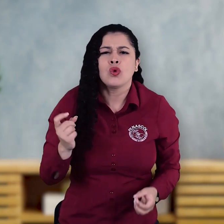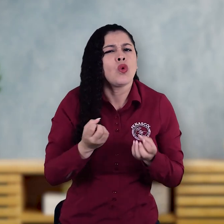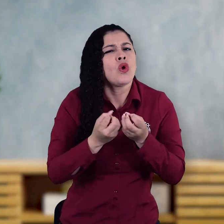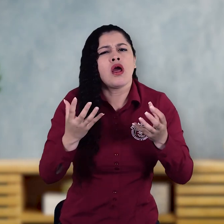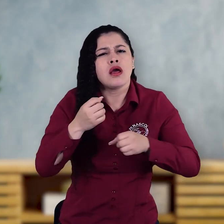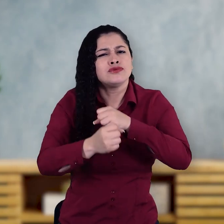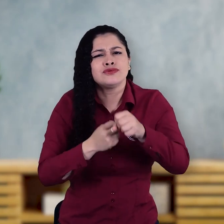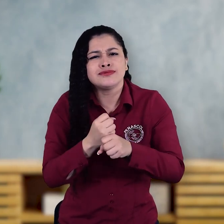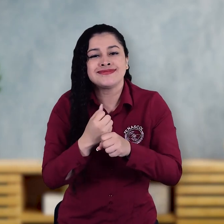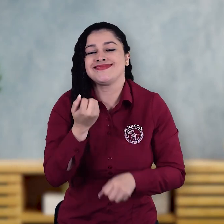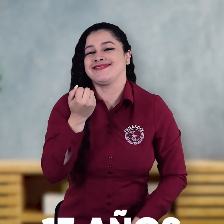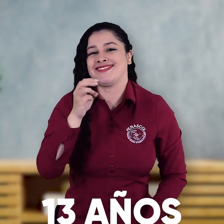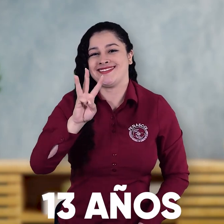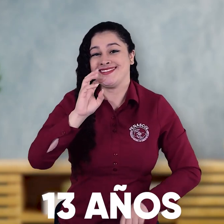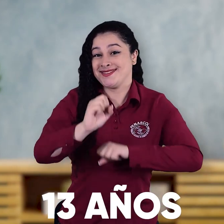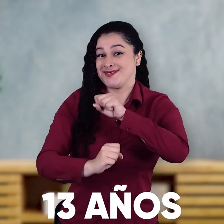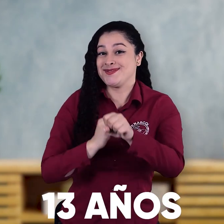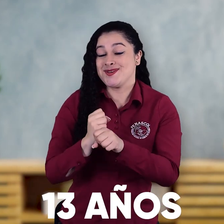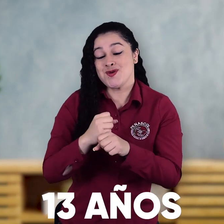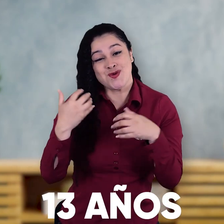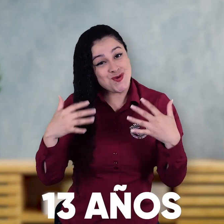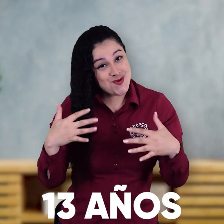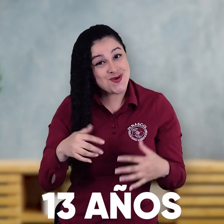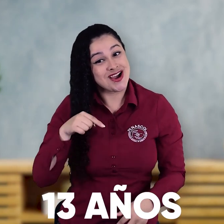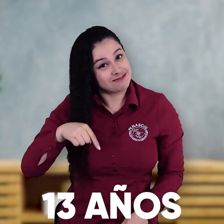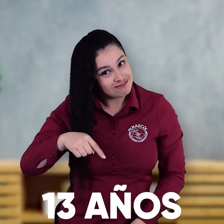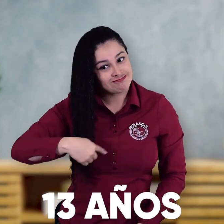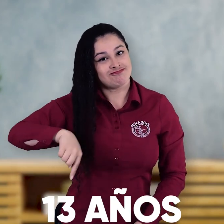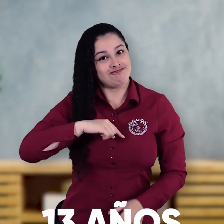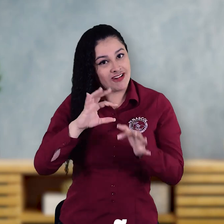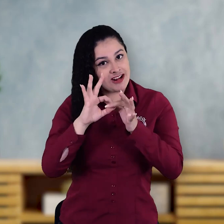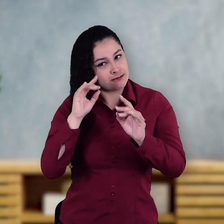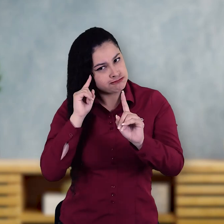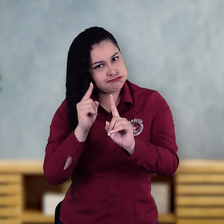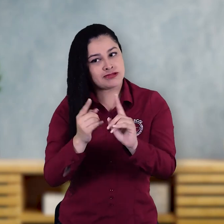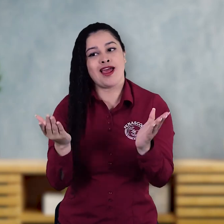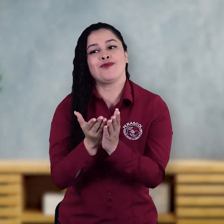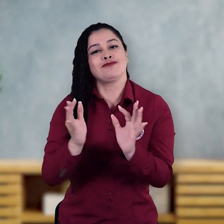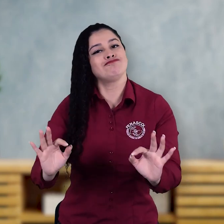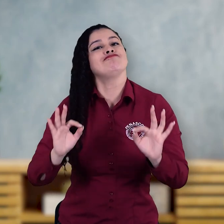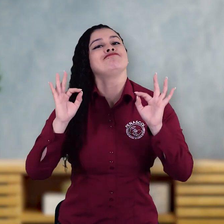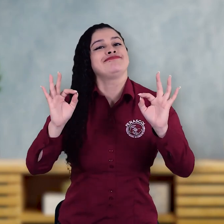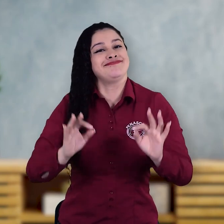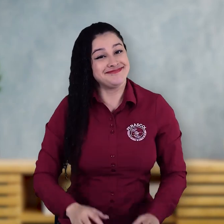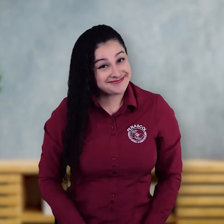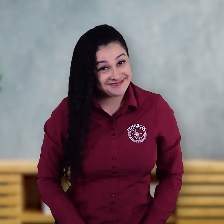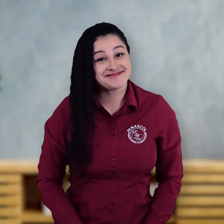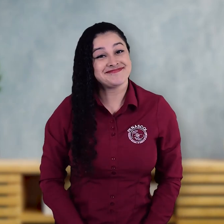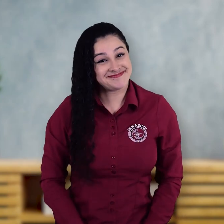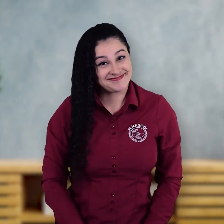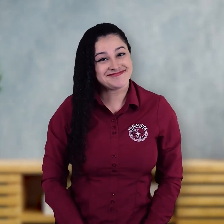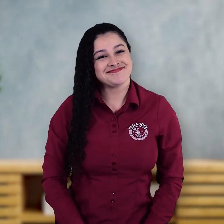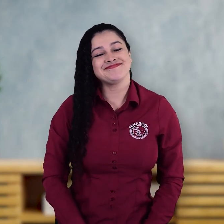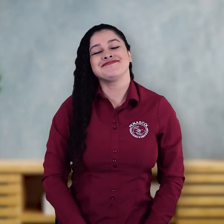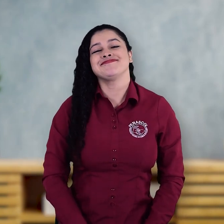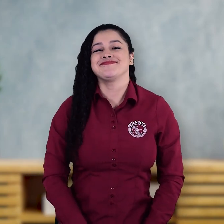convenio estuvo vigente durante 13 años. ¡Wow! ¡Wow! FENASCOL le apostó a la calidad educativa de las personas sordas.